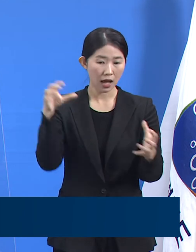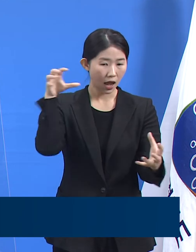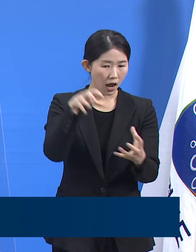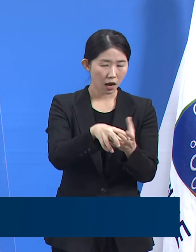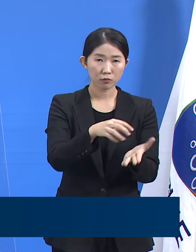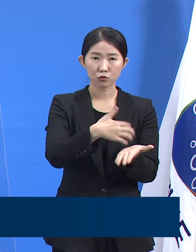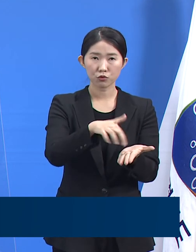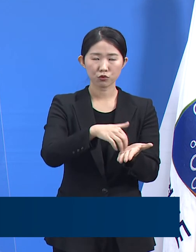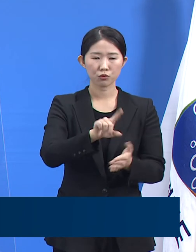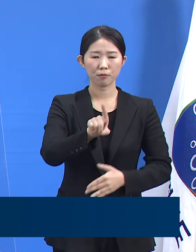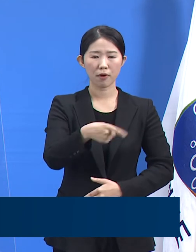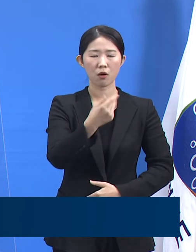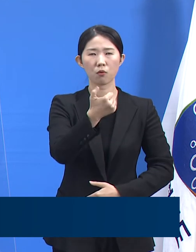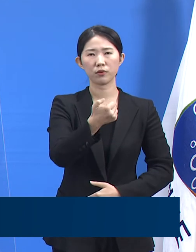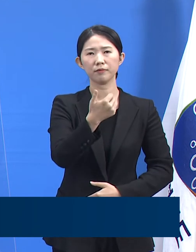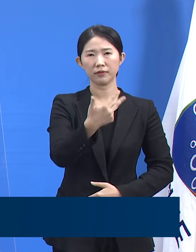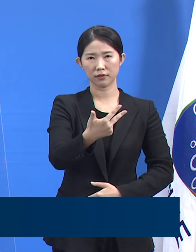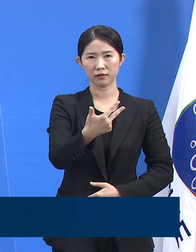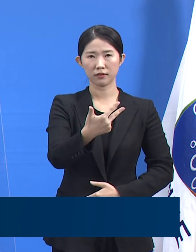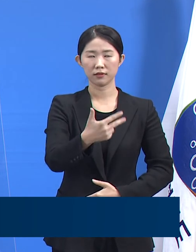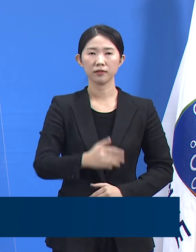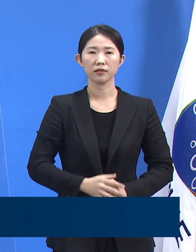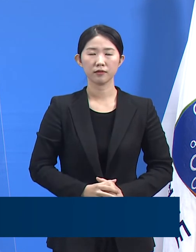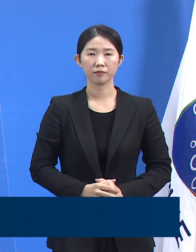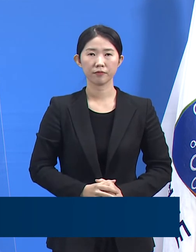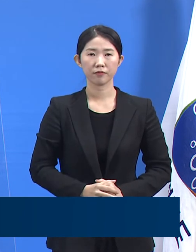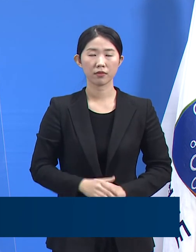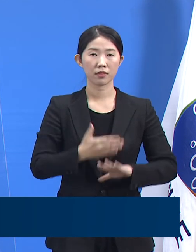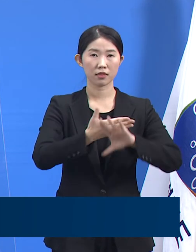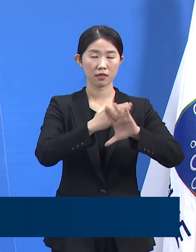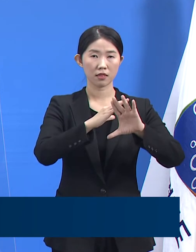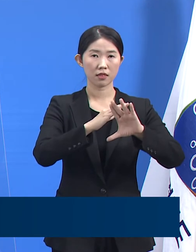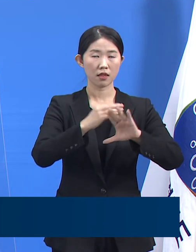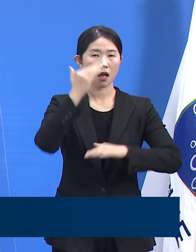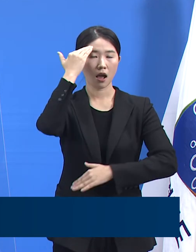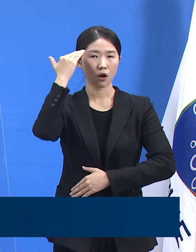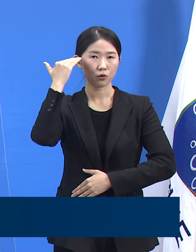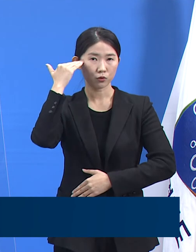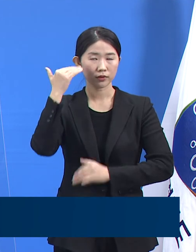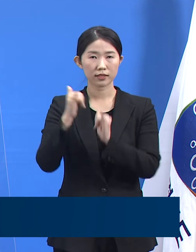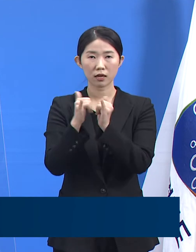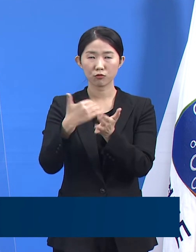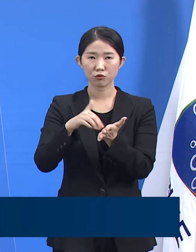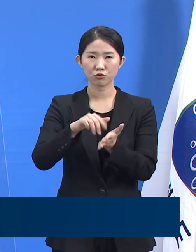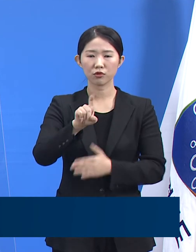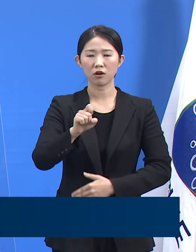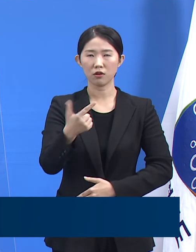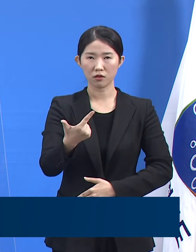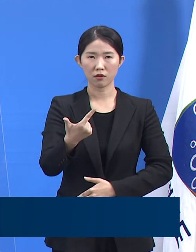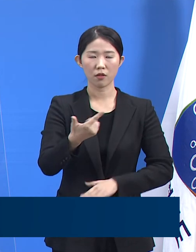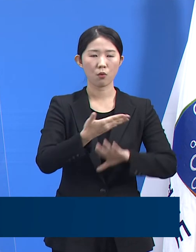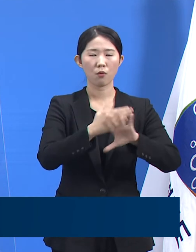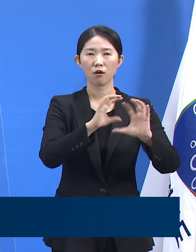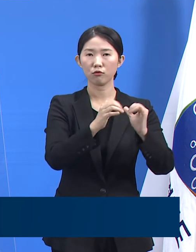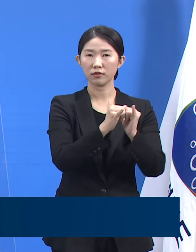수는 157명으로 확인됩니다. 내국인 16명, 외국인 141명 등입니다.